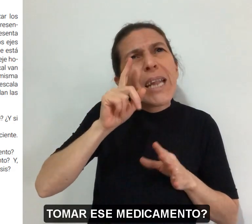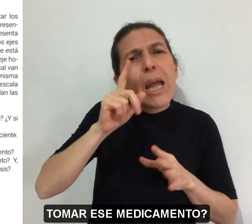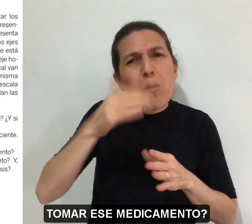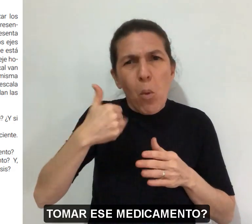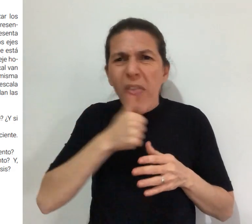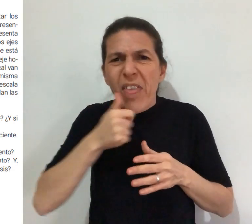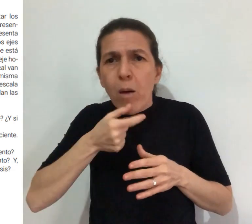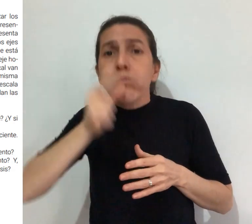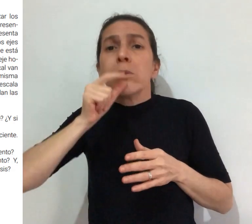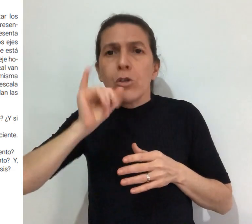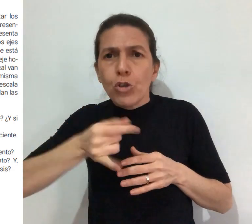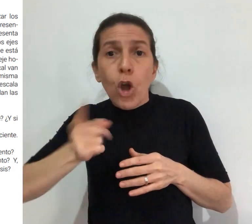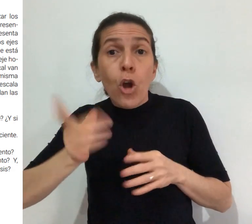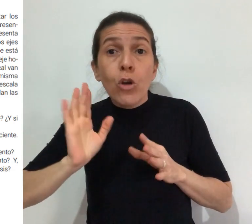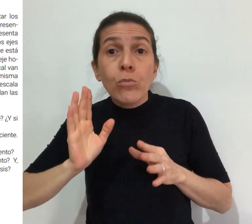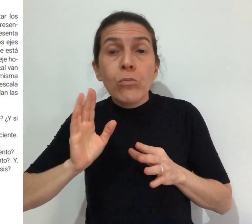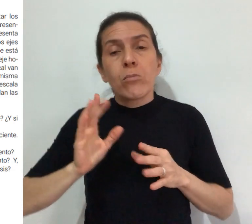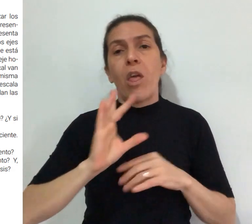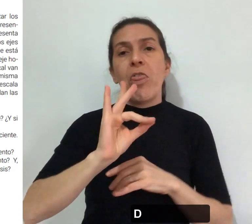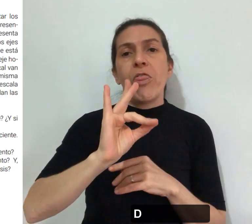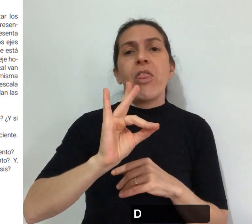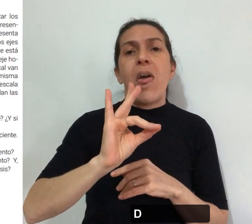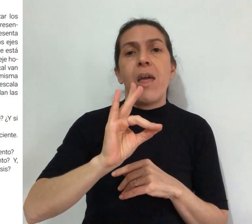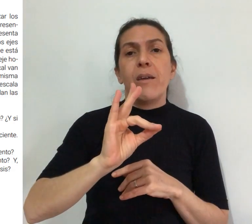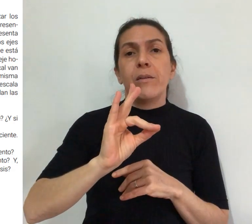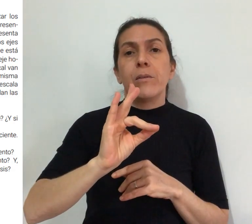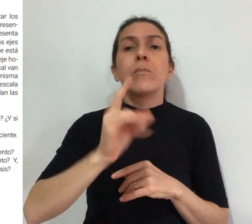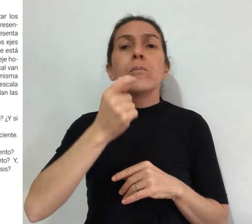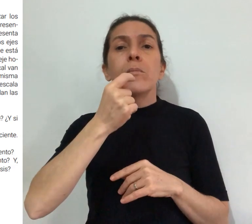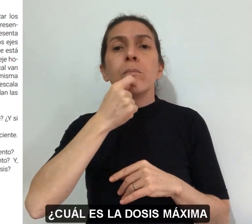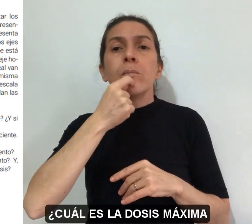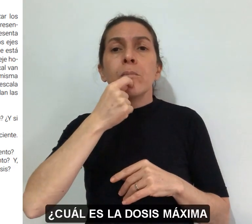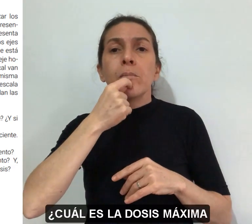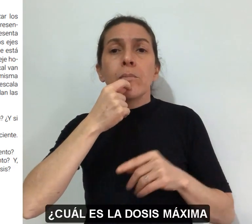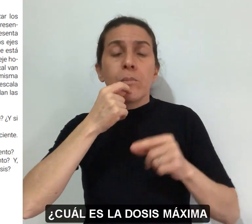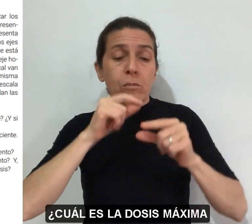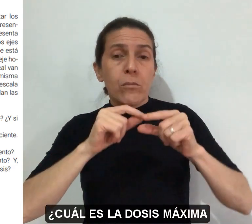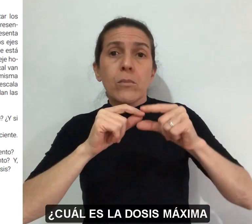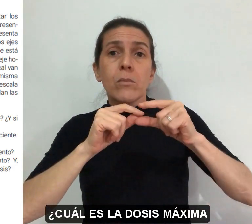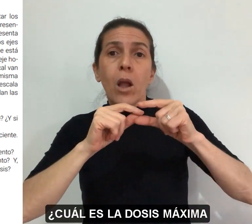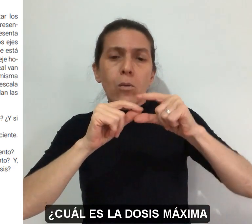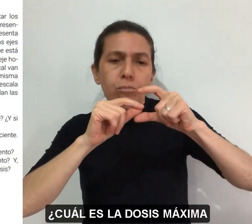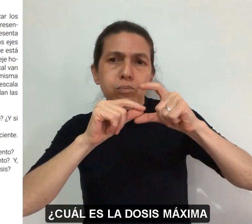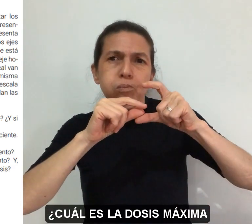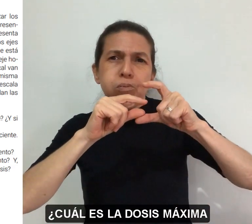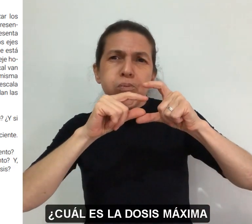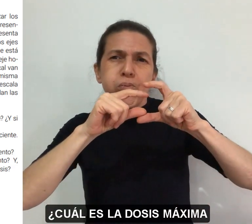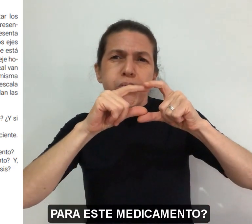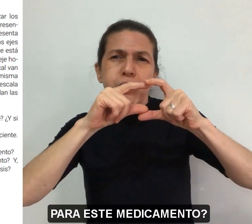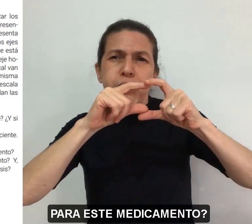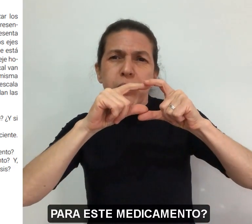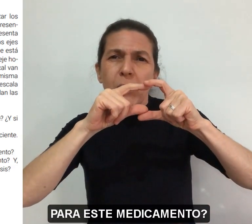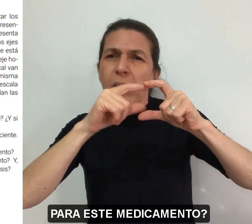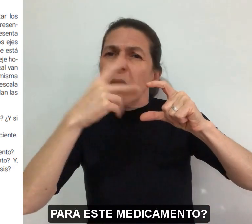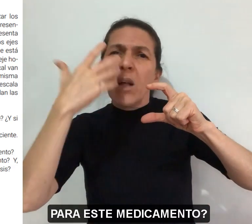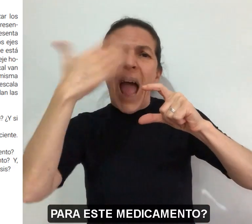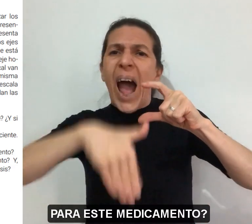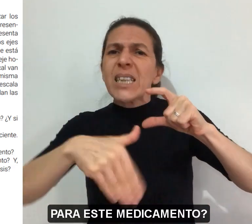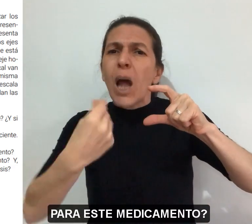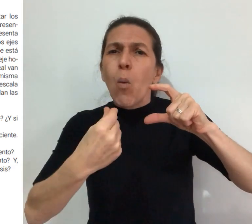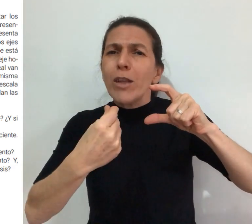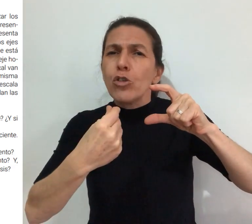medicamento? D. ¿Cuál es la dosis máxima para este